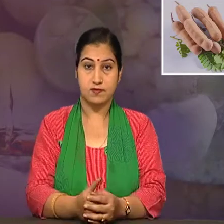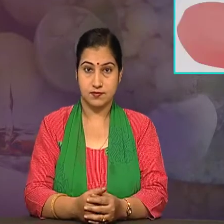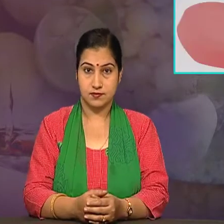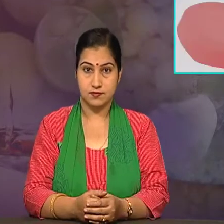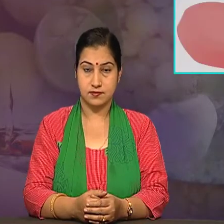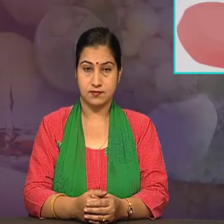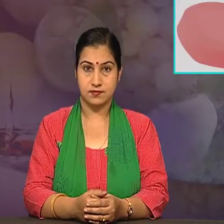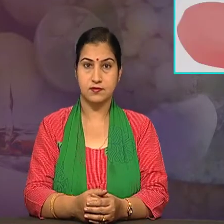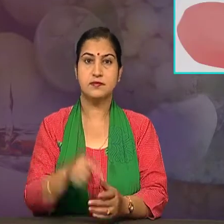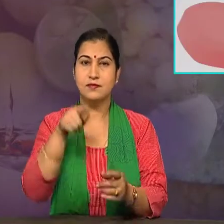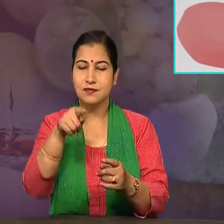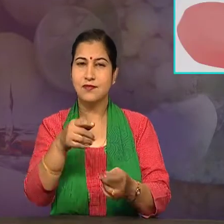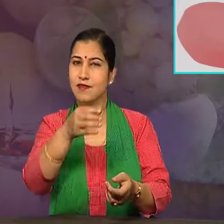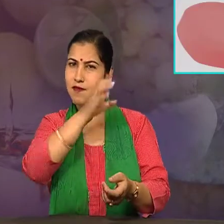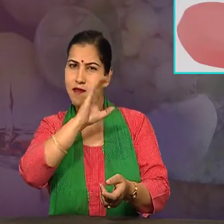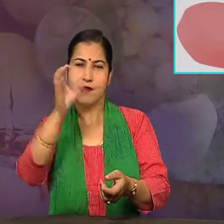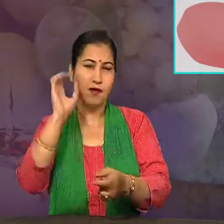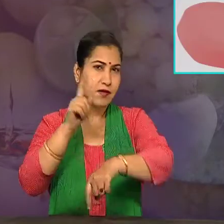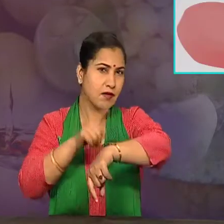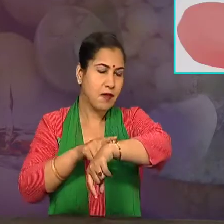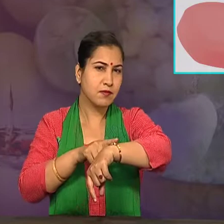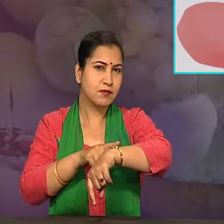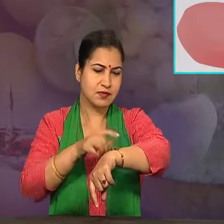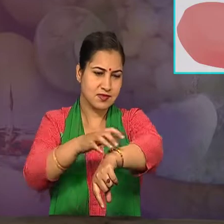क्या नहाते समय कभी साबून का पानी मुँ में गया है?